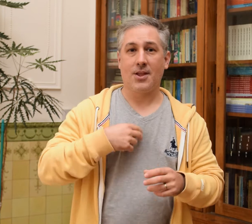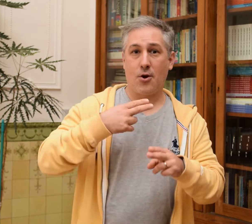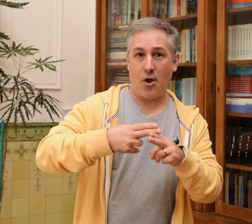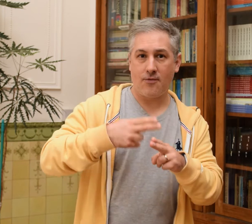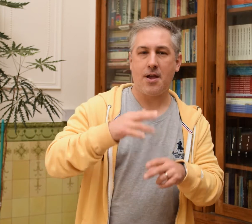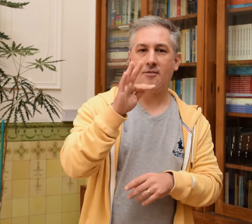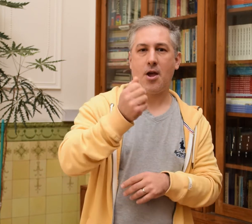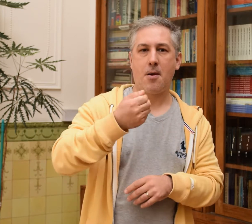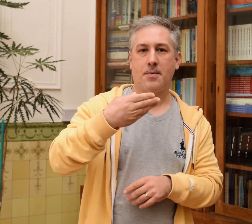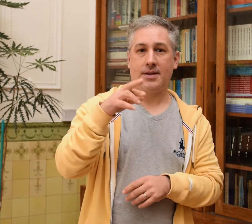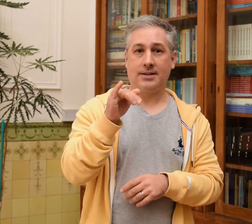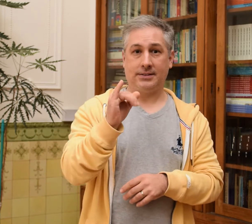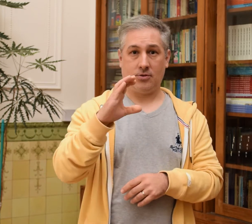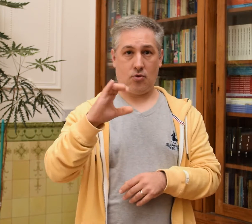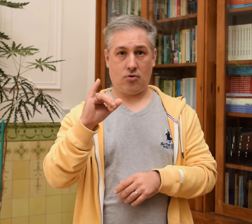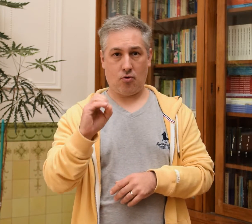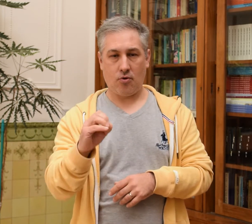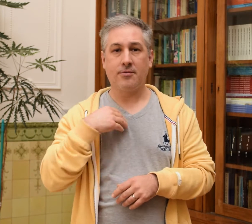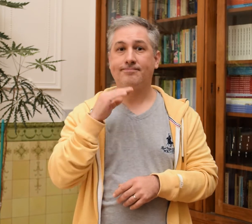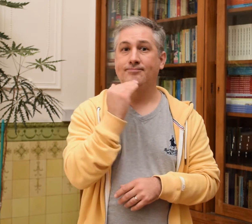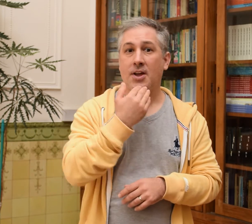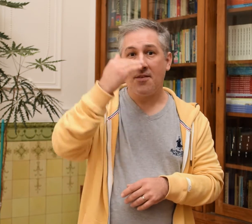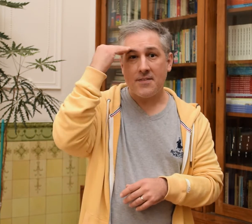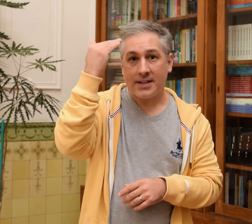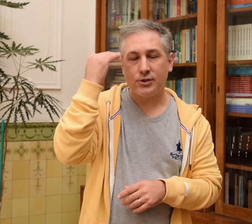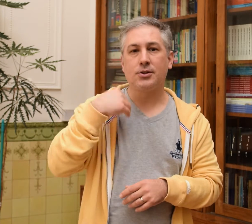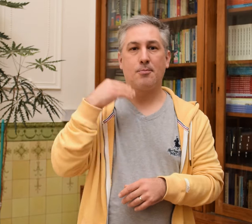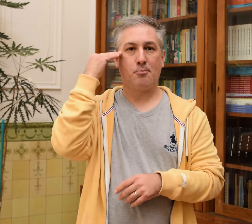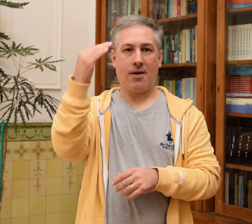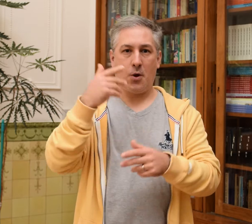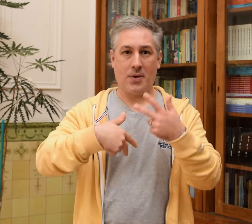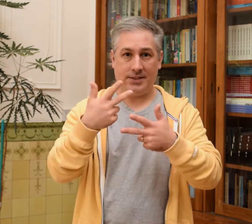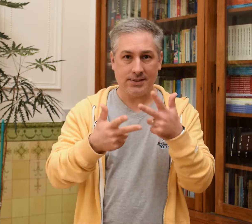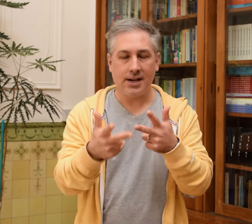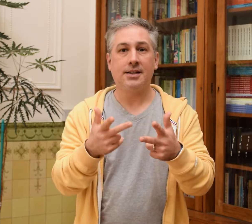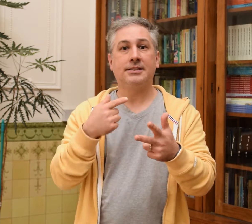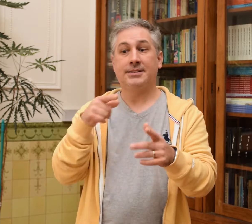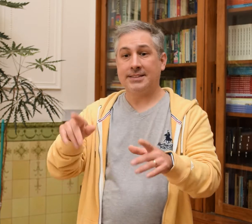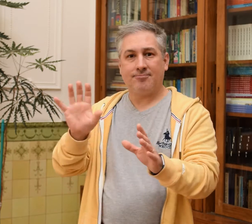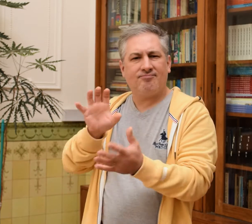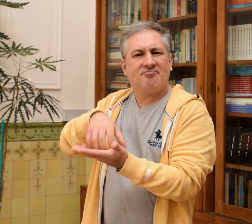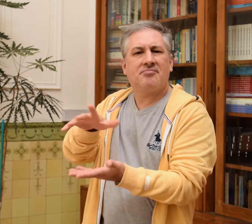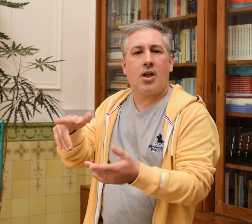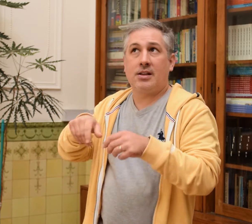Mi nombre es Fabricio, esta es mi seña. Trabajo en Cerezo como profesor de lengua de señas.